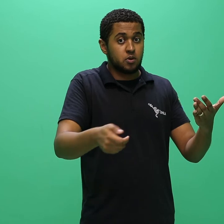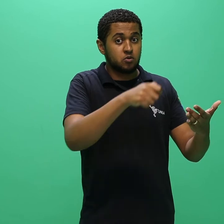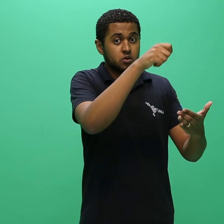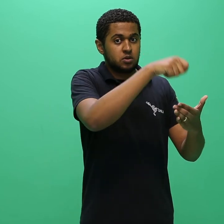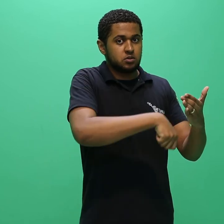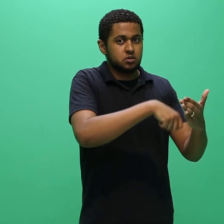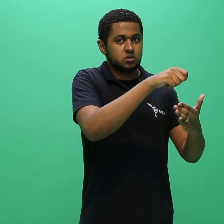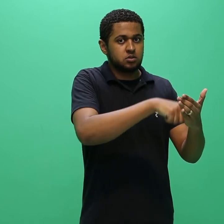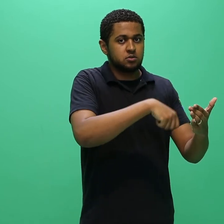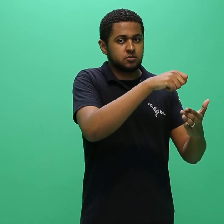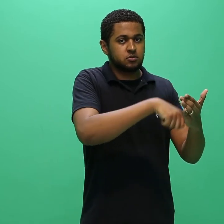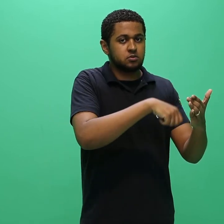.1.